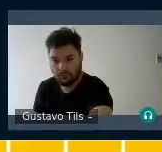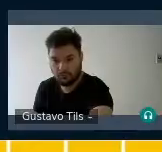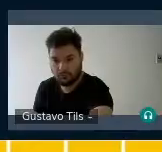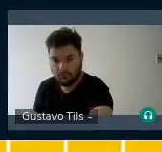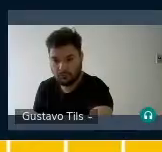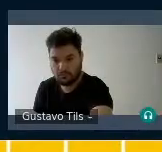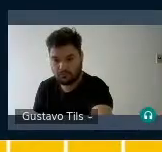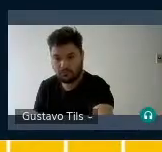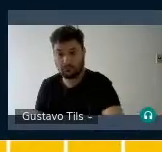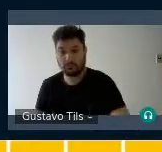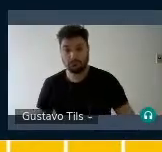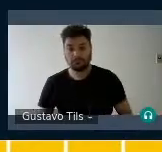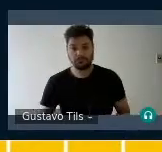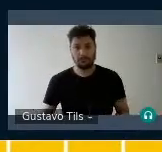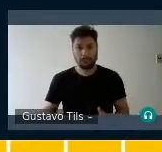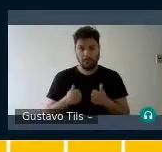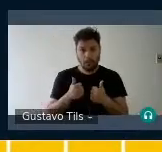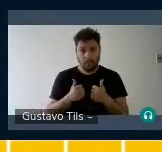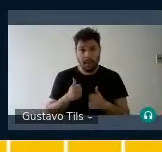Tudo bem por aí, Tati?